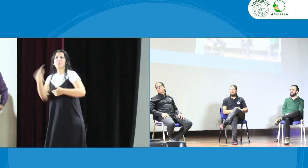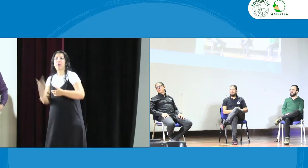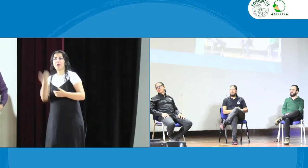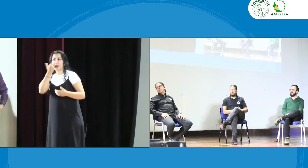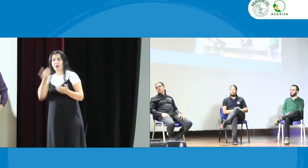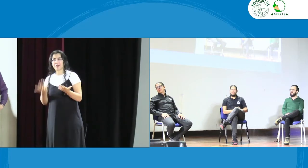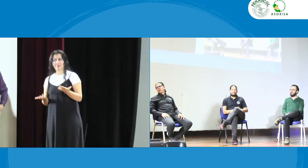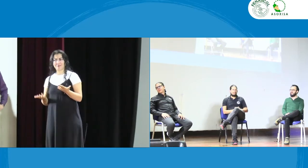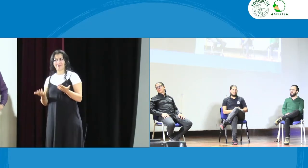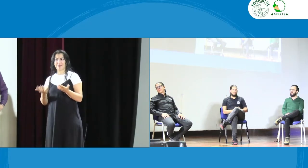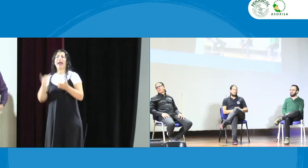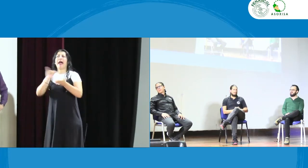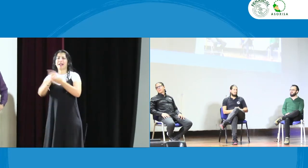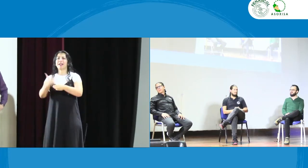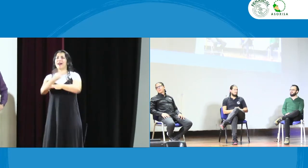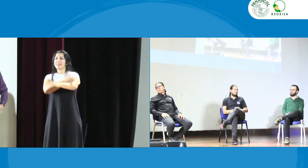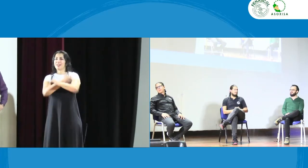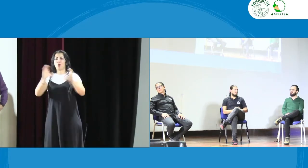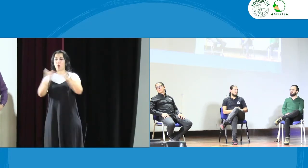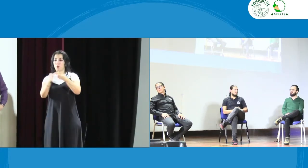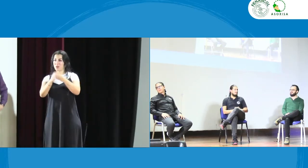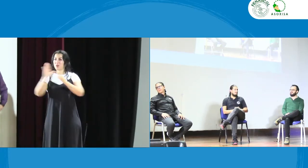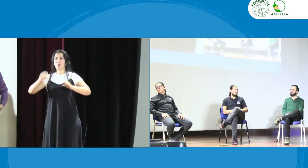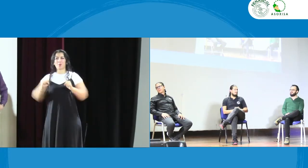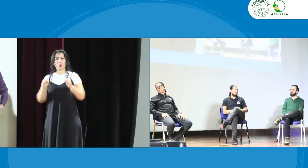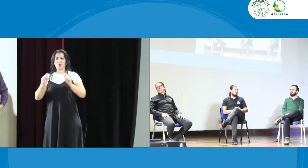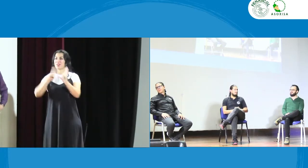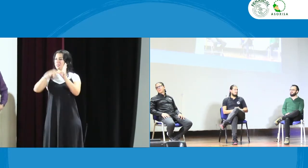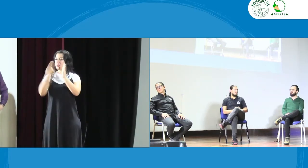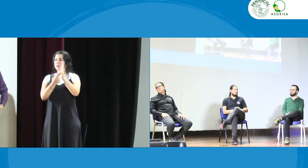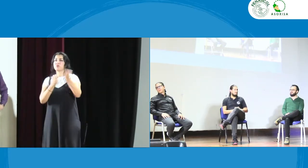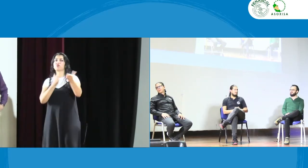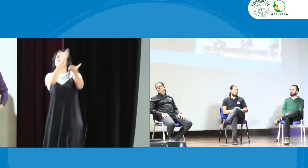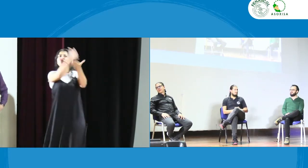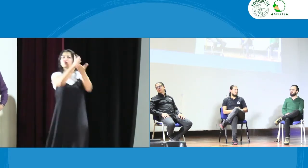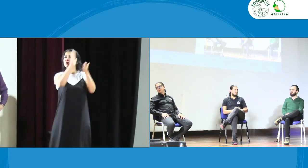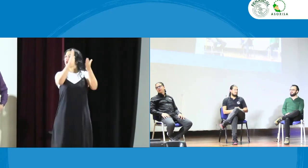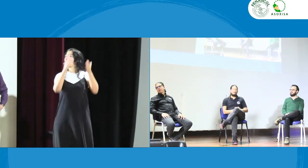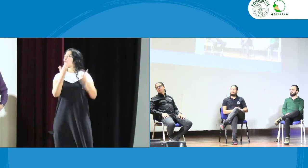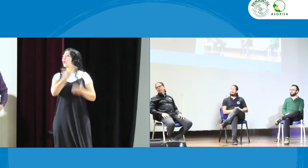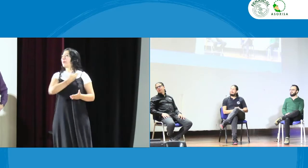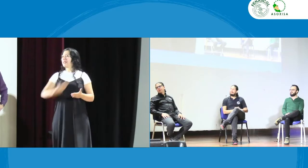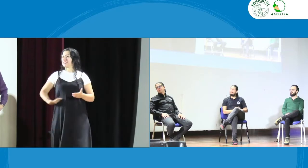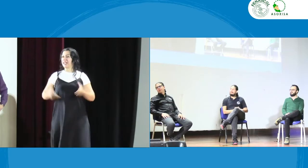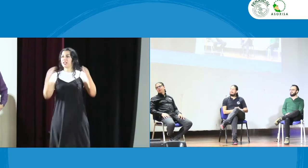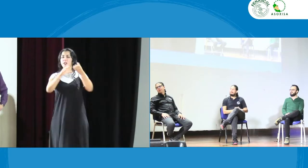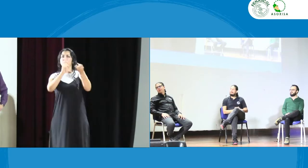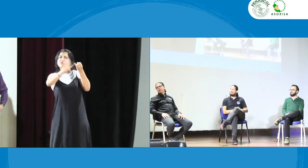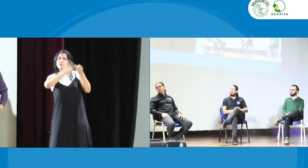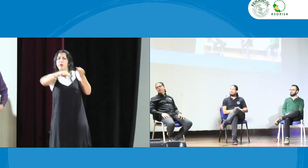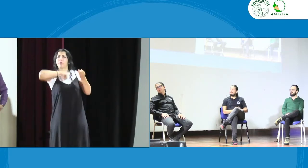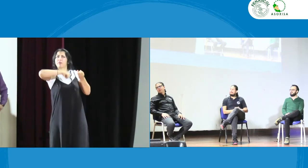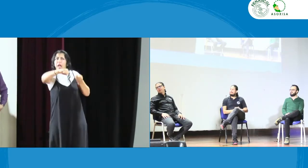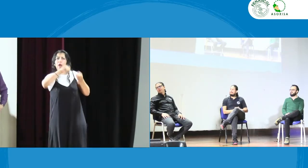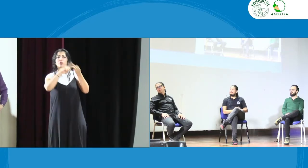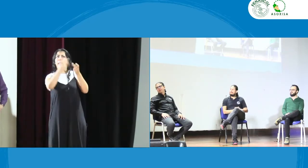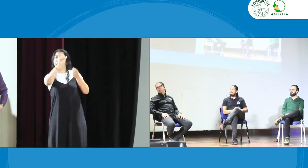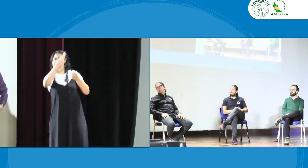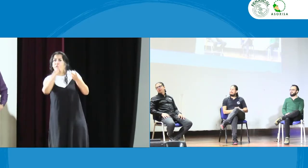el tema de salud o el tema de ARL sino que realmente desde Bogotá se hizo la charla en